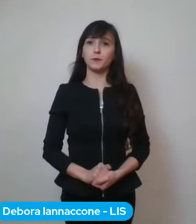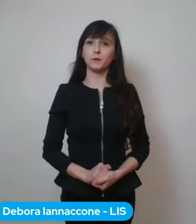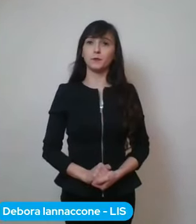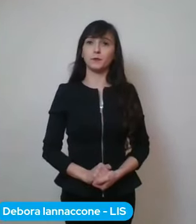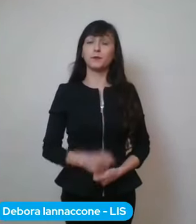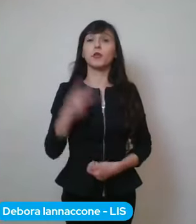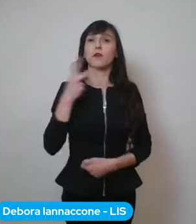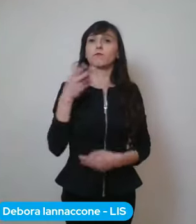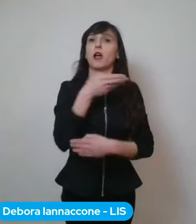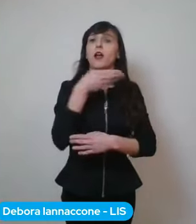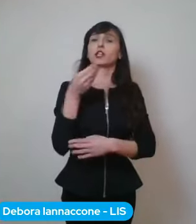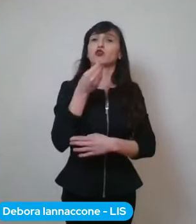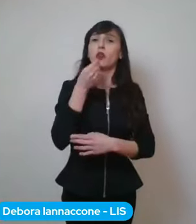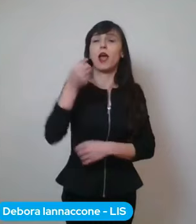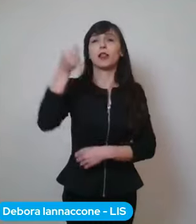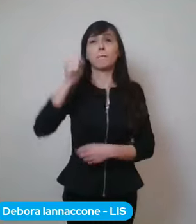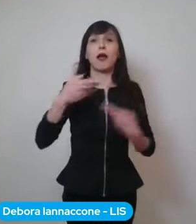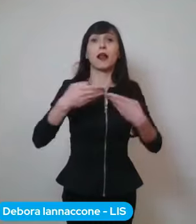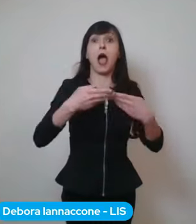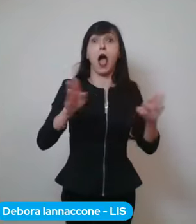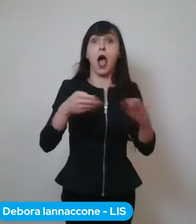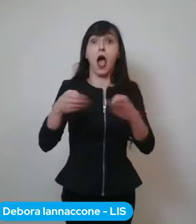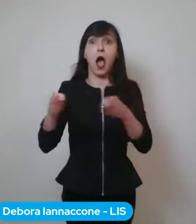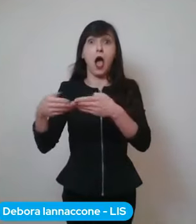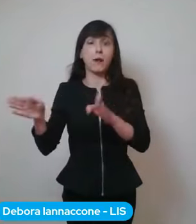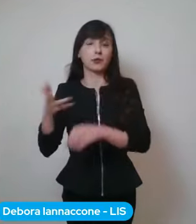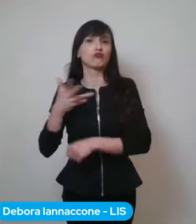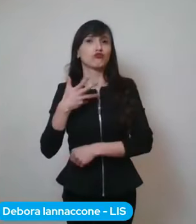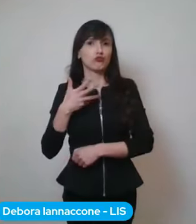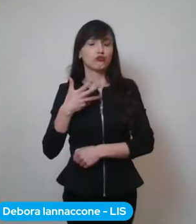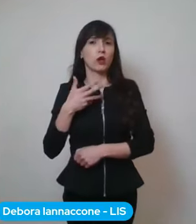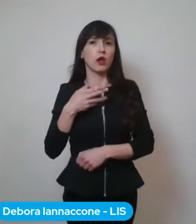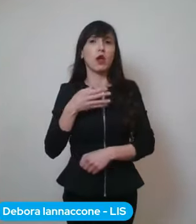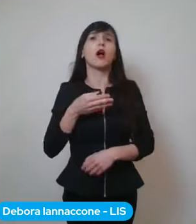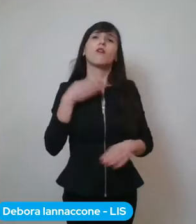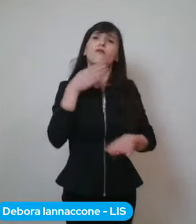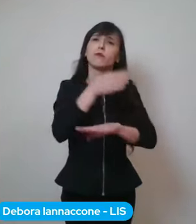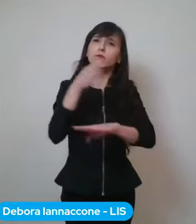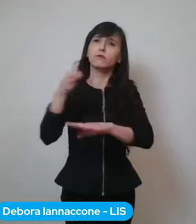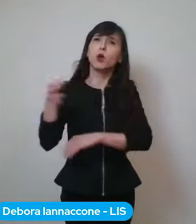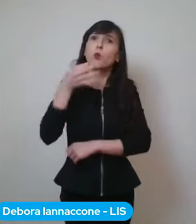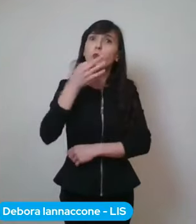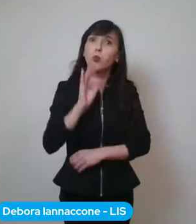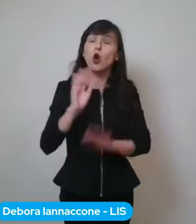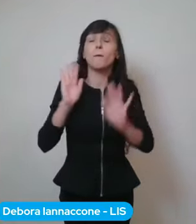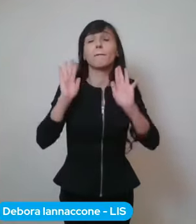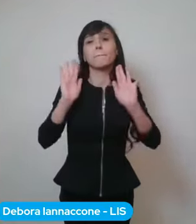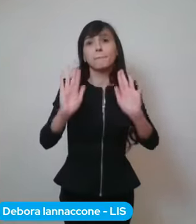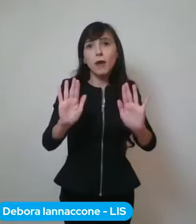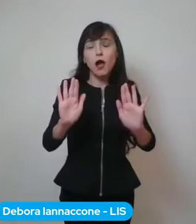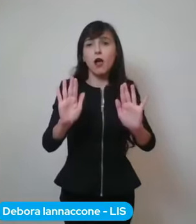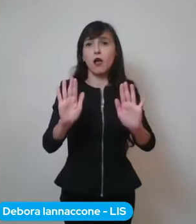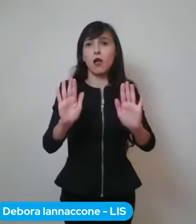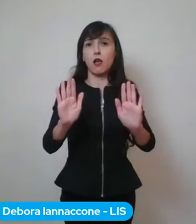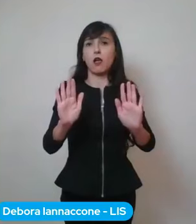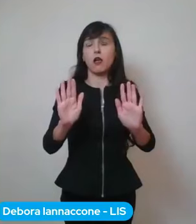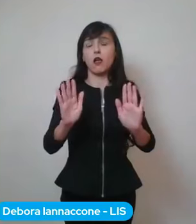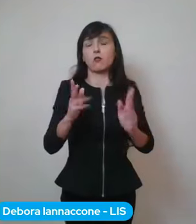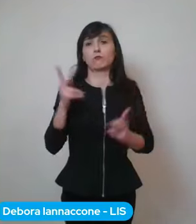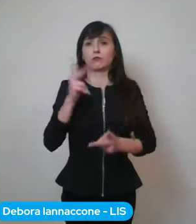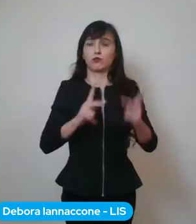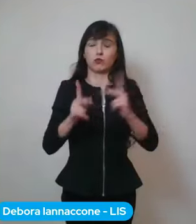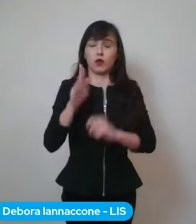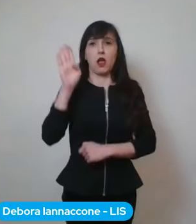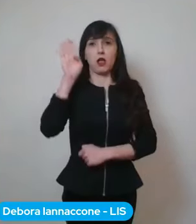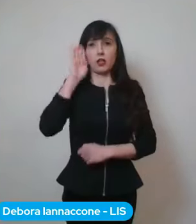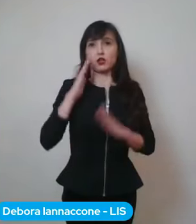ristoranti, dei bar, ci permette di andare, però facciamolo sempre con misura e con attenzione.